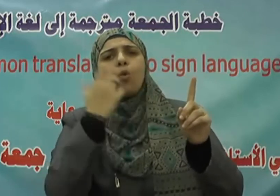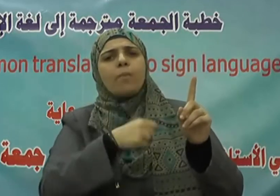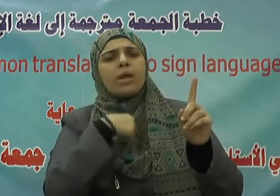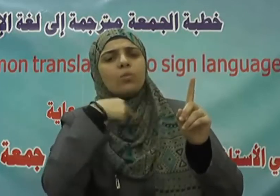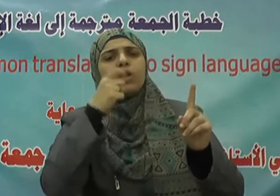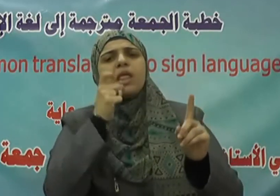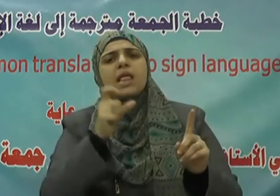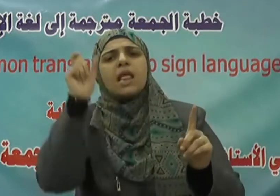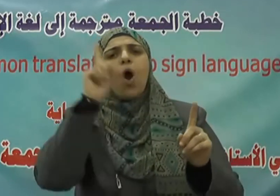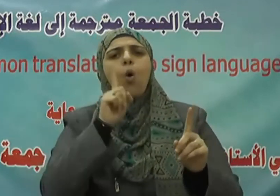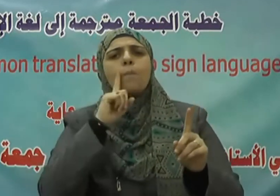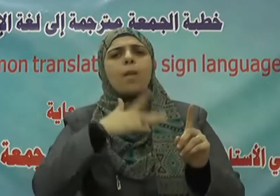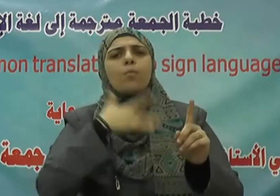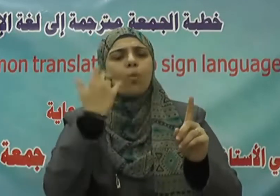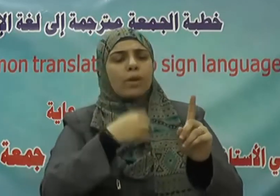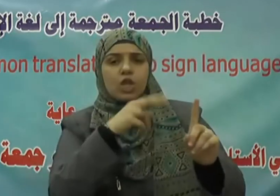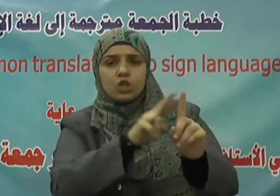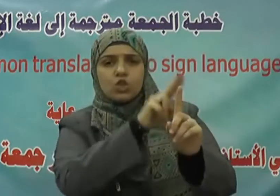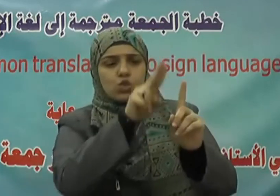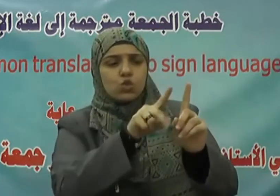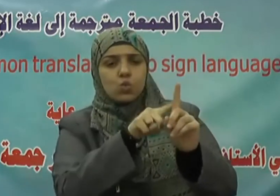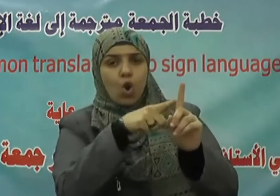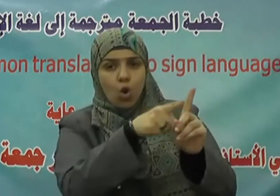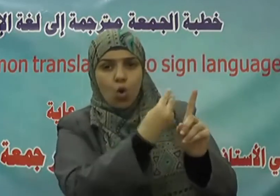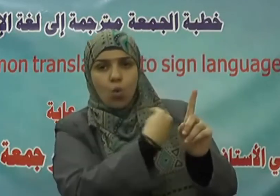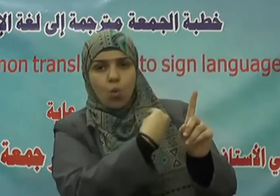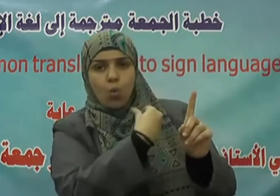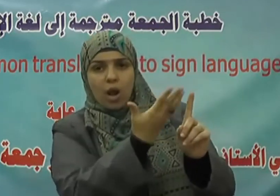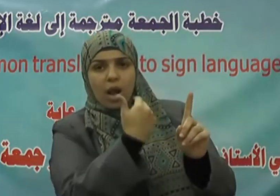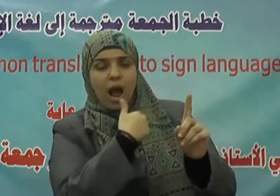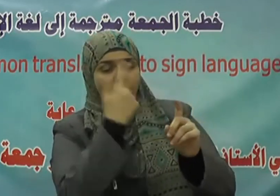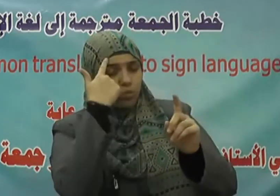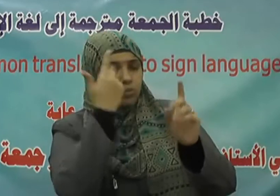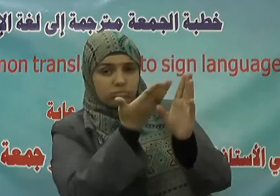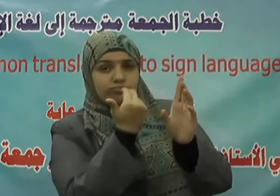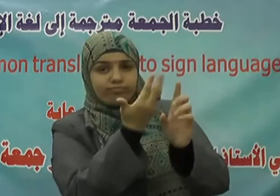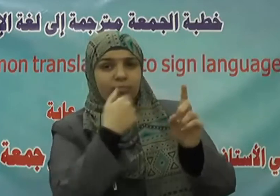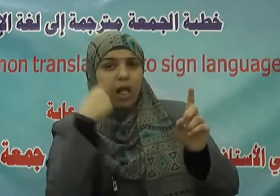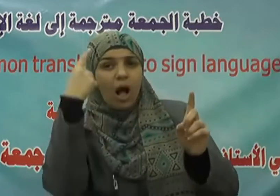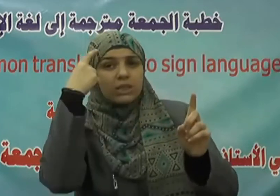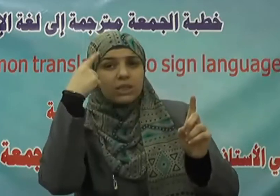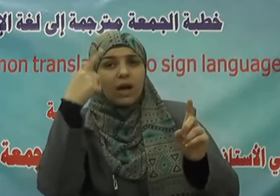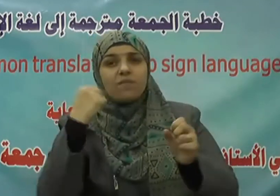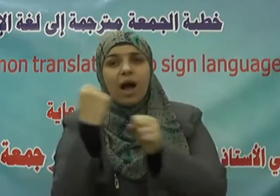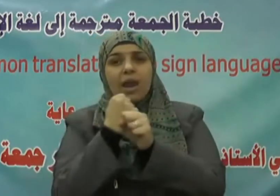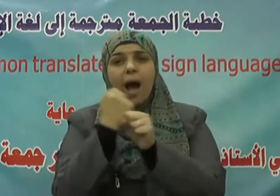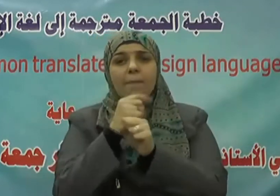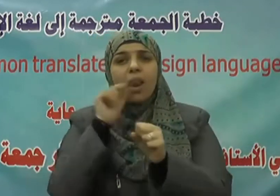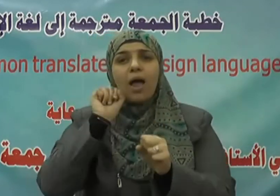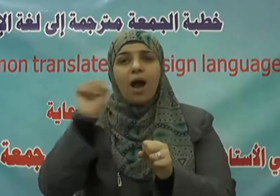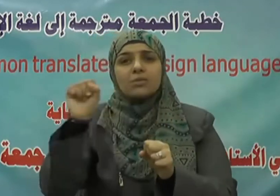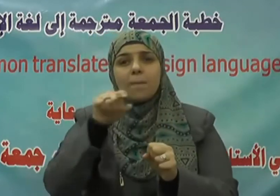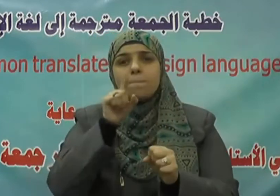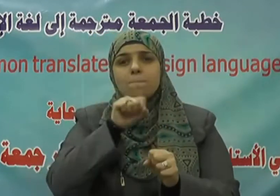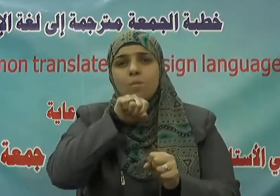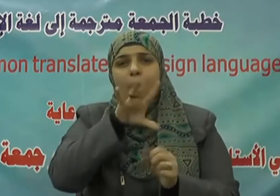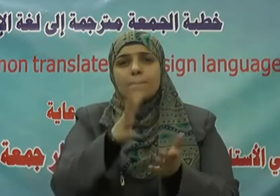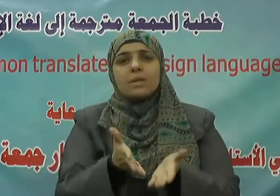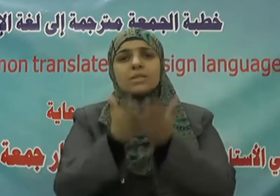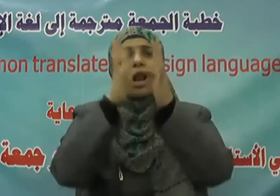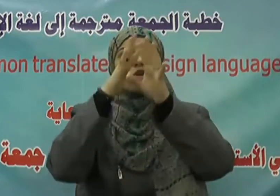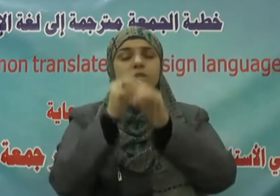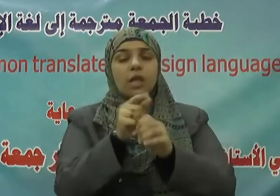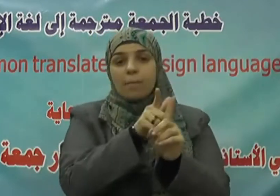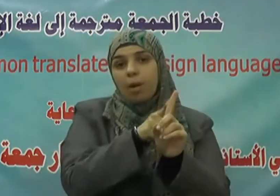المؤمنين أنبئيني عن خلق رسول الله صلى الله عليه وسلم فقالت